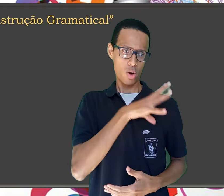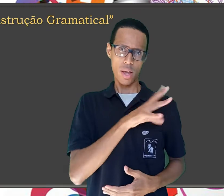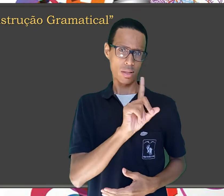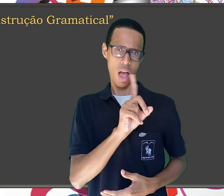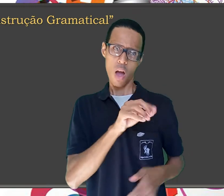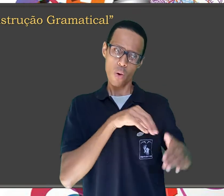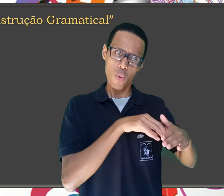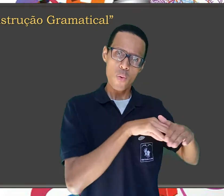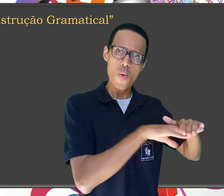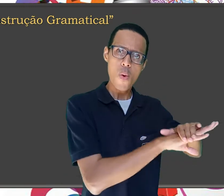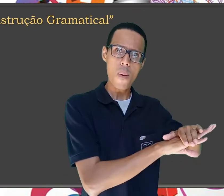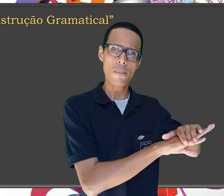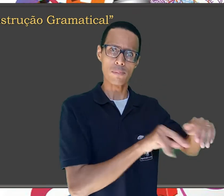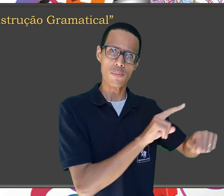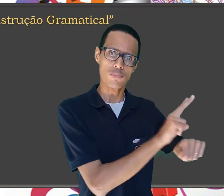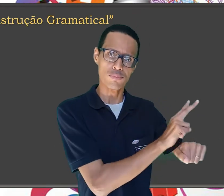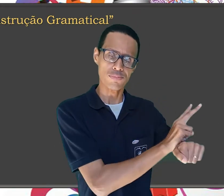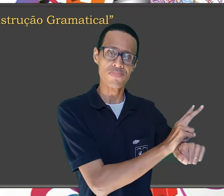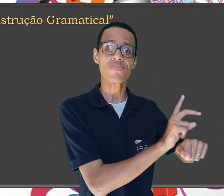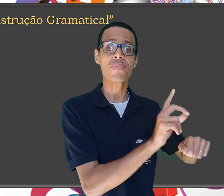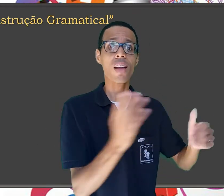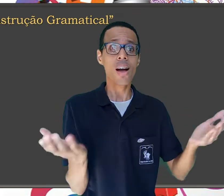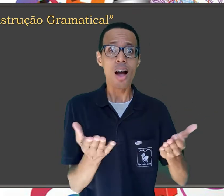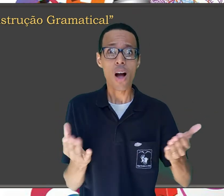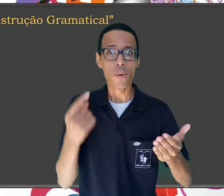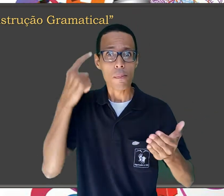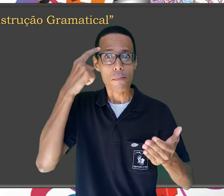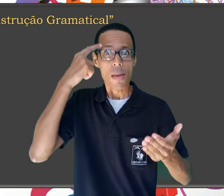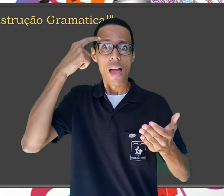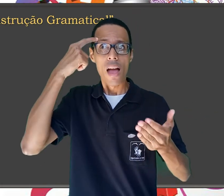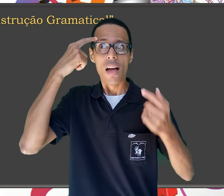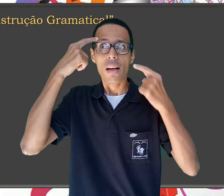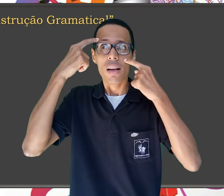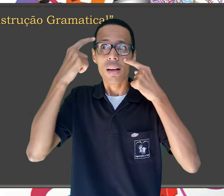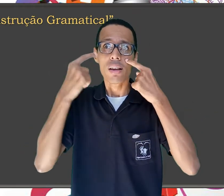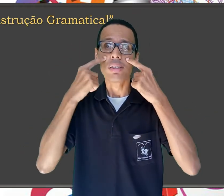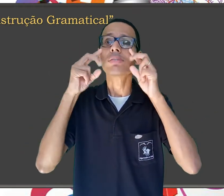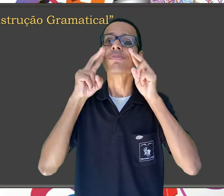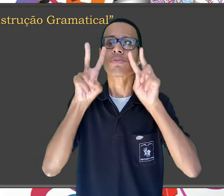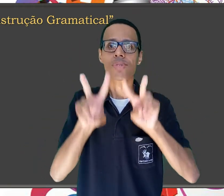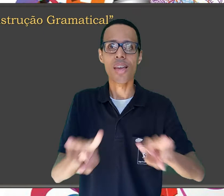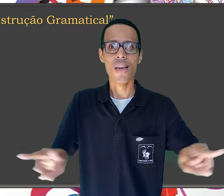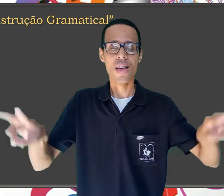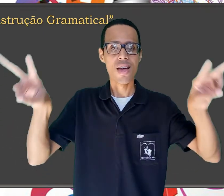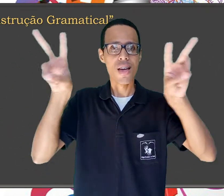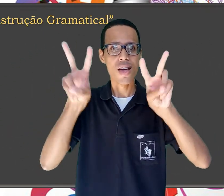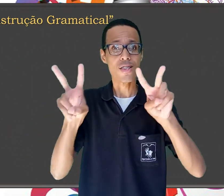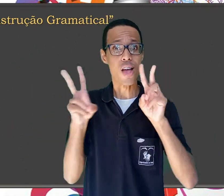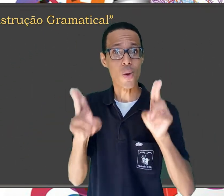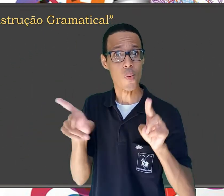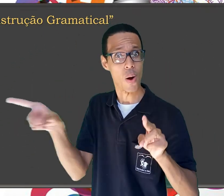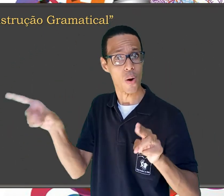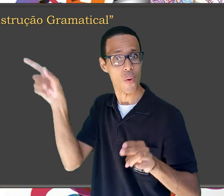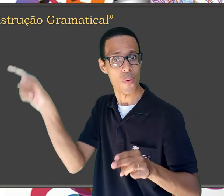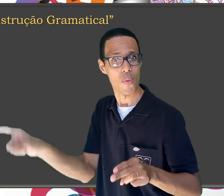visão da língua portuguesa e passe a ver como o surdo, ter um significado visual.